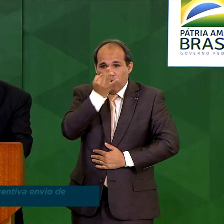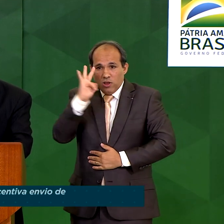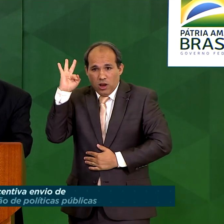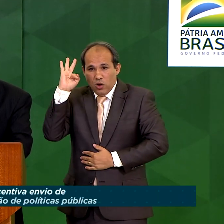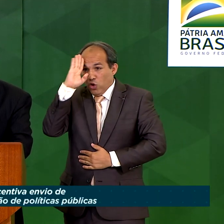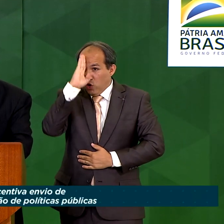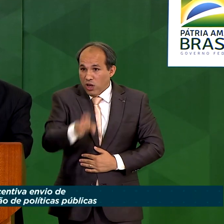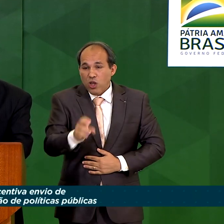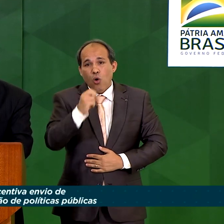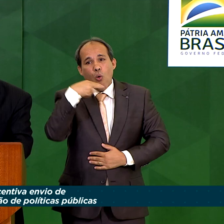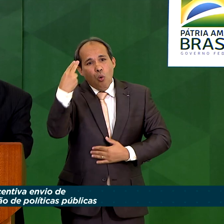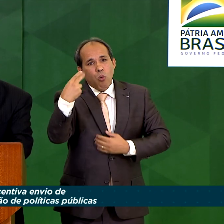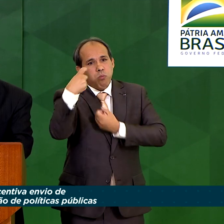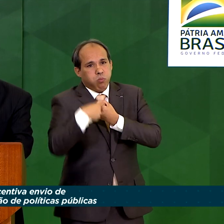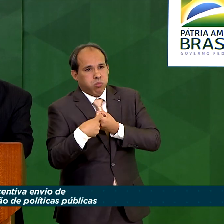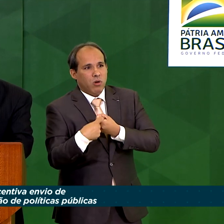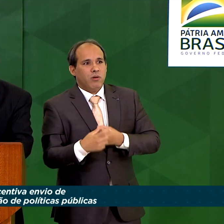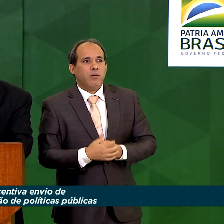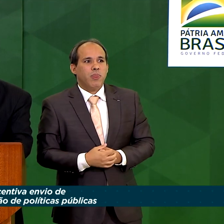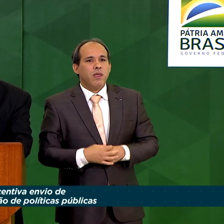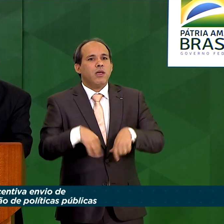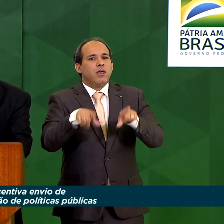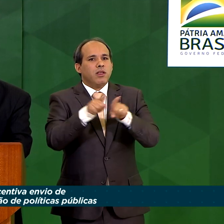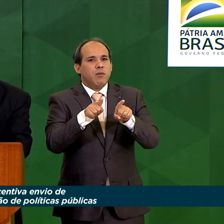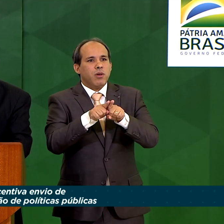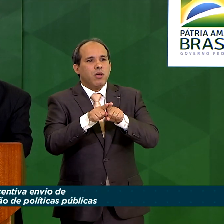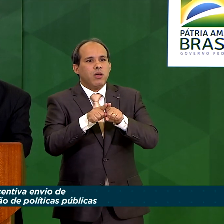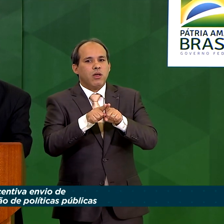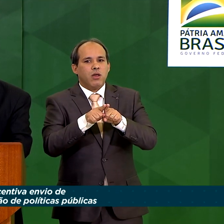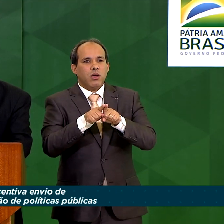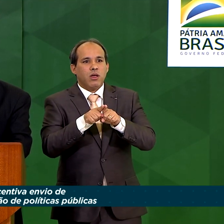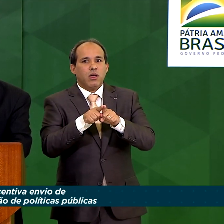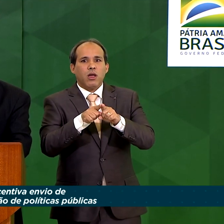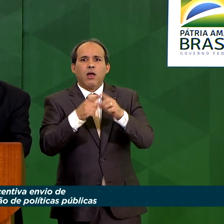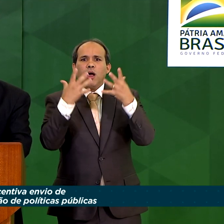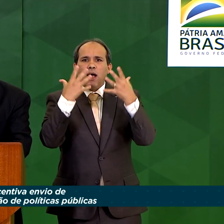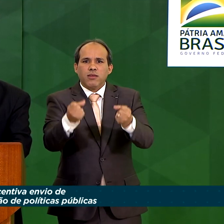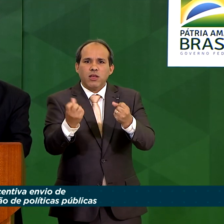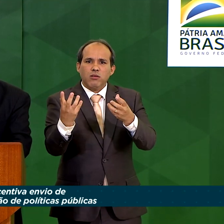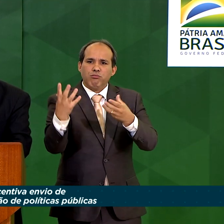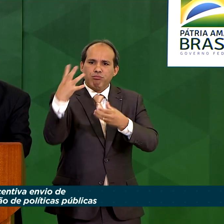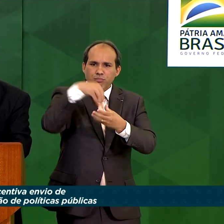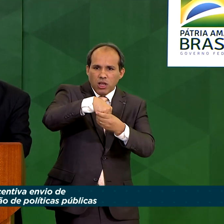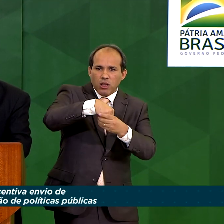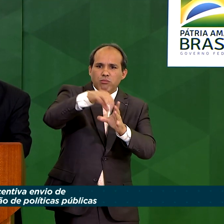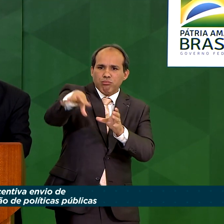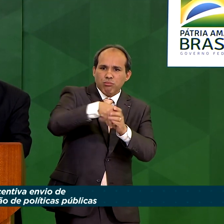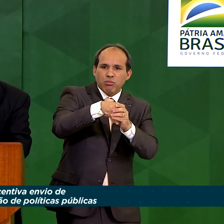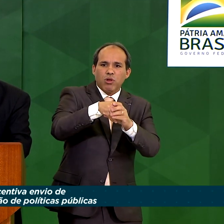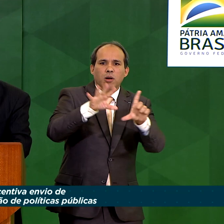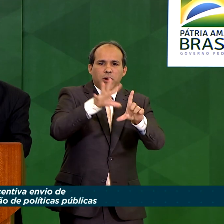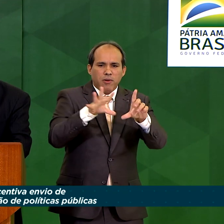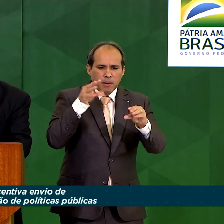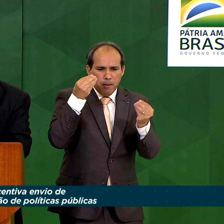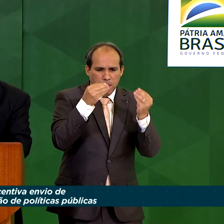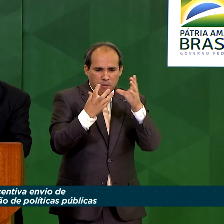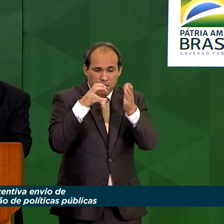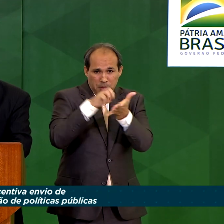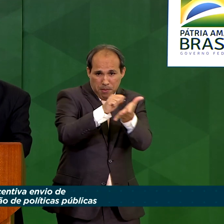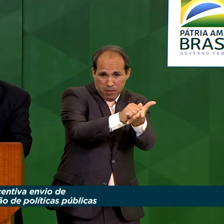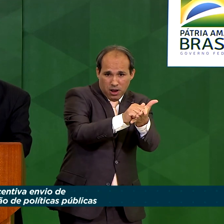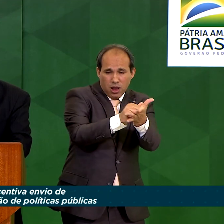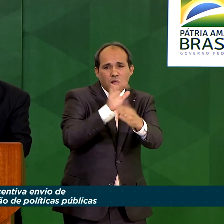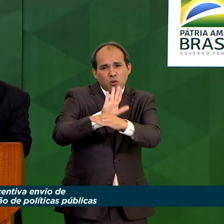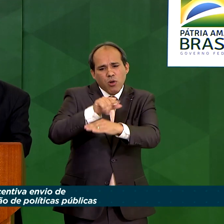direta e indireta, para que integrem a plataforma e contribuam nesse processo importantíssimo para o país,